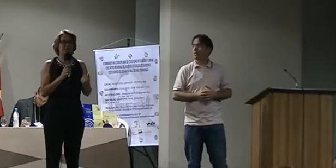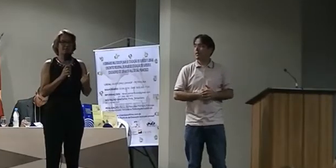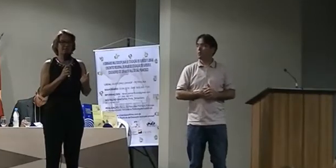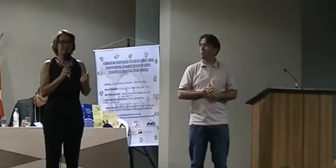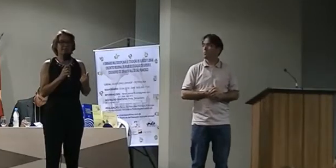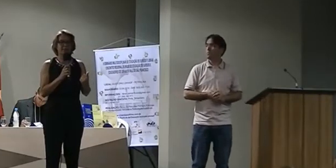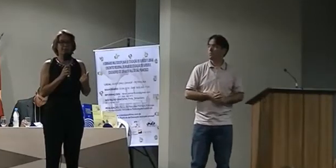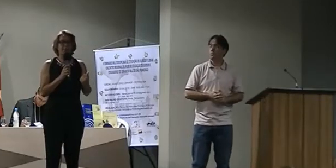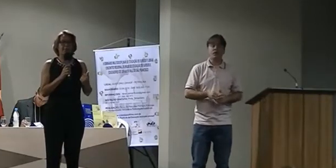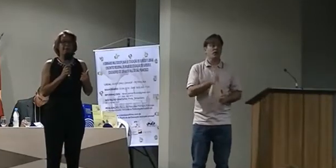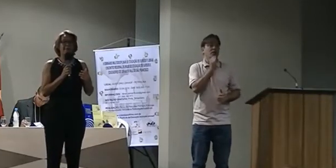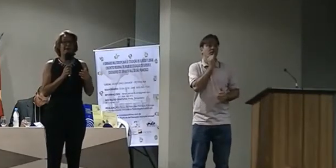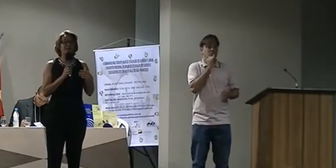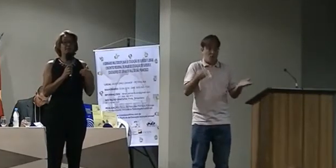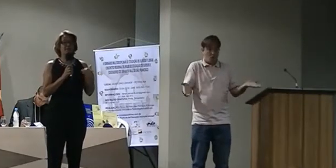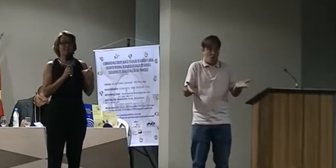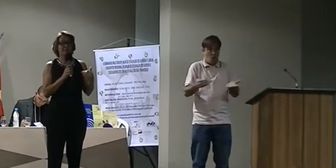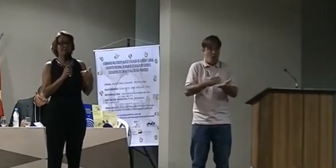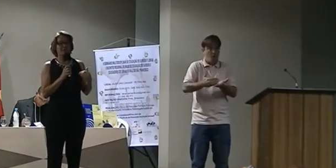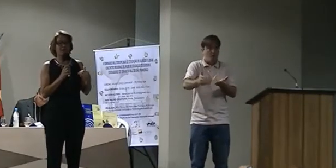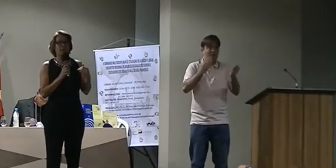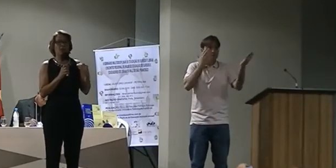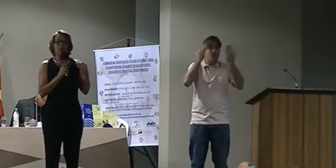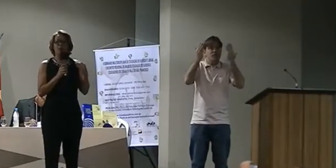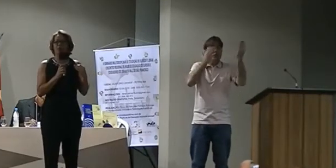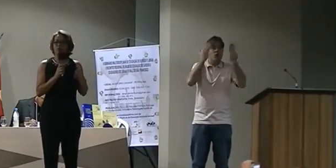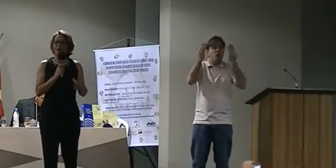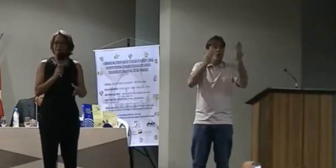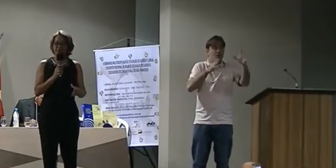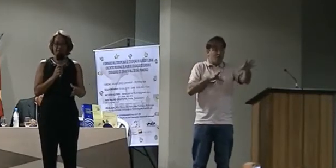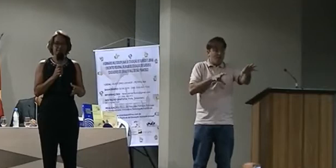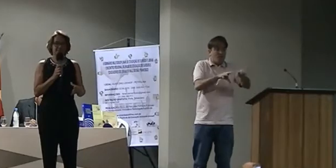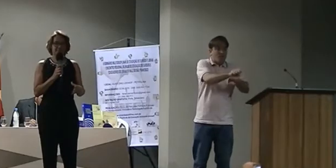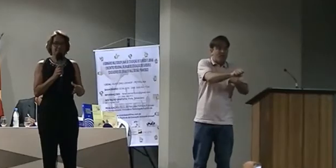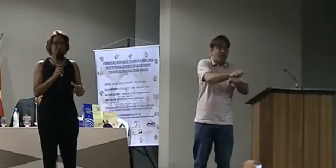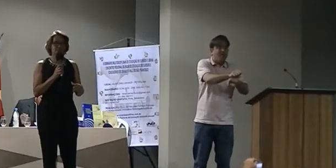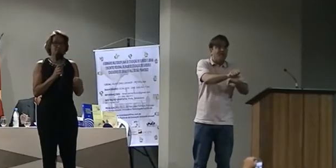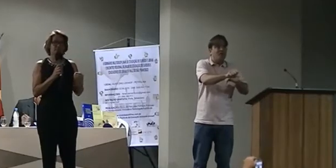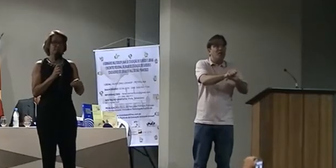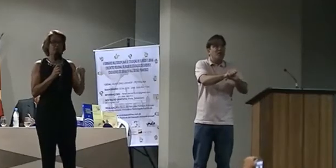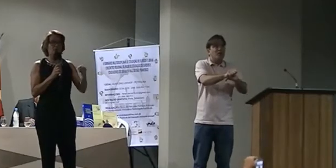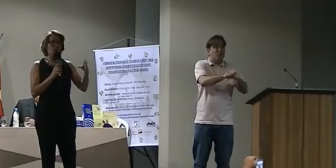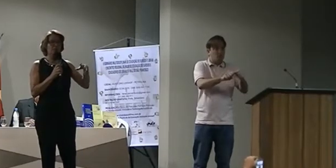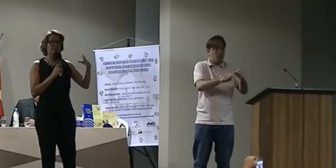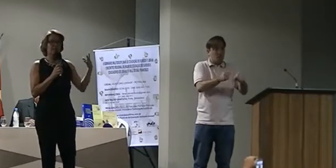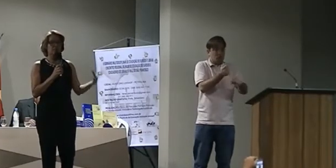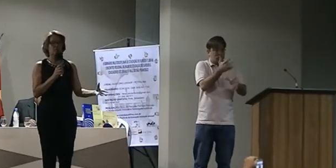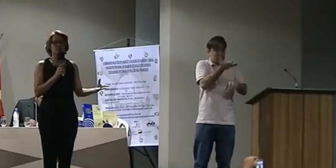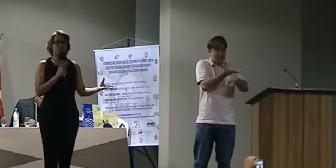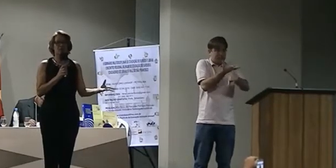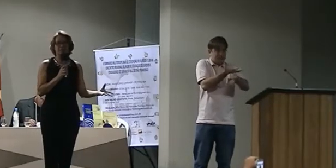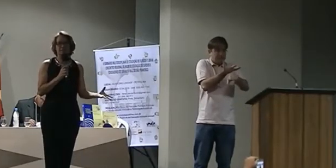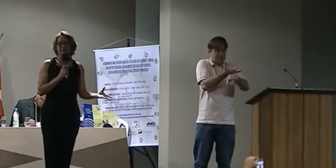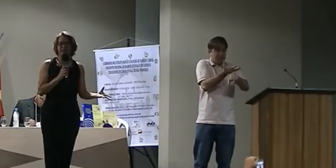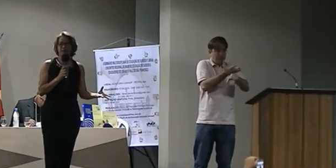formação, mas é uma formação muito básica. O psicólogo que saiu hoje da universidade,